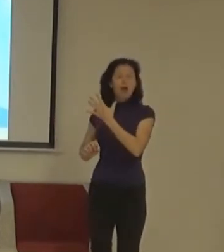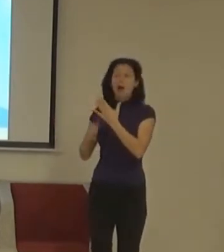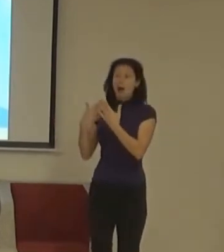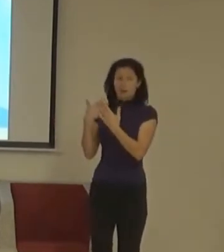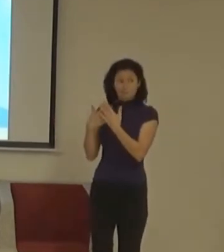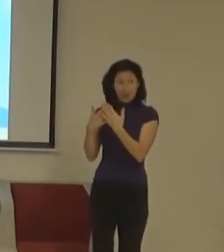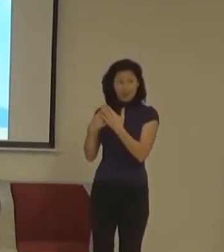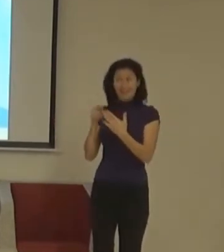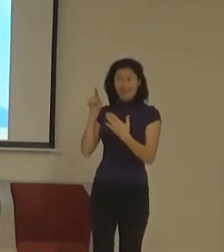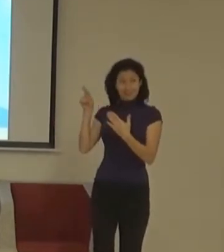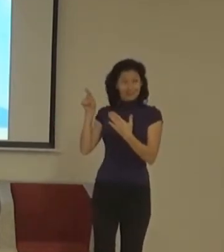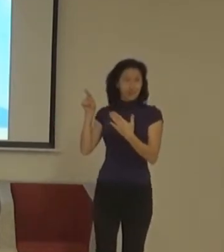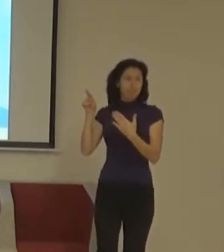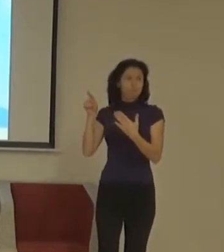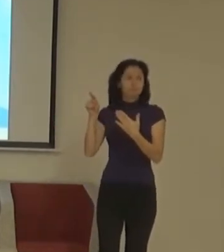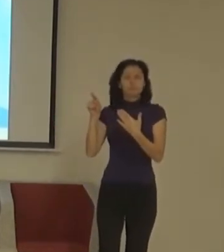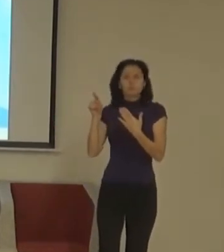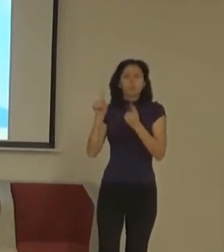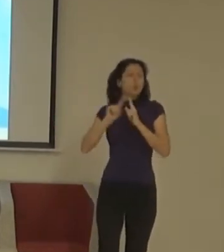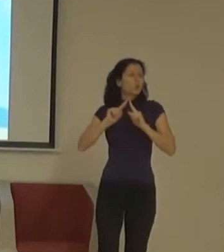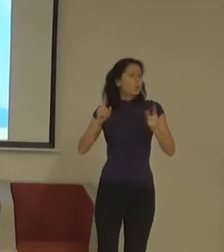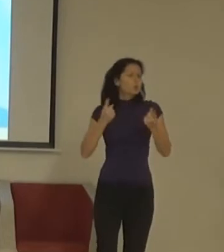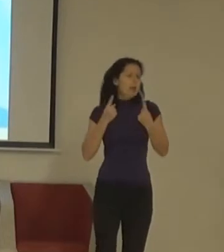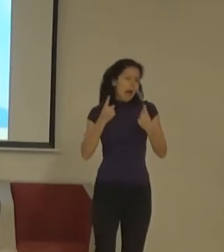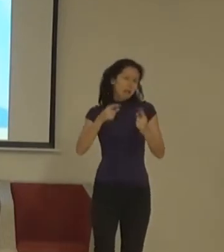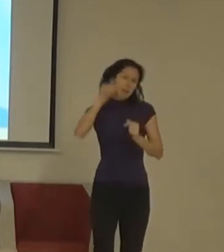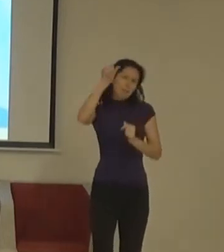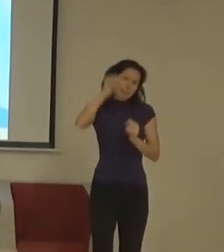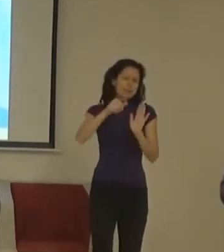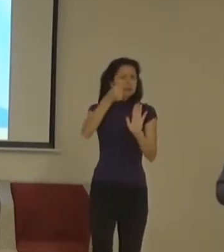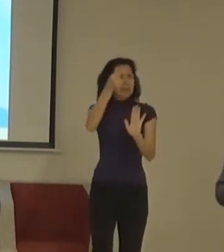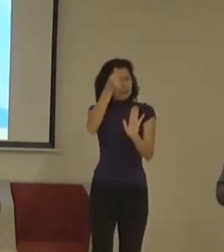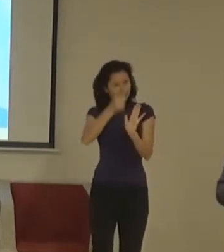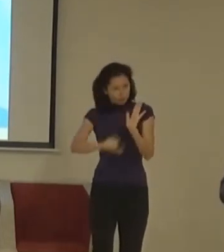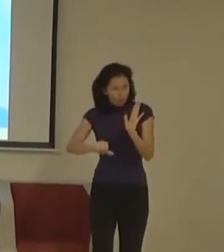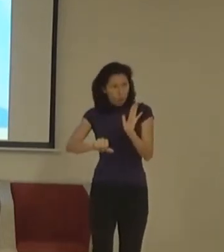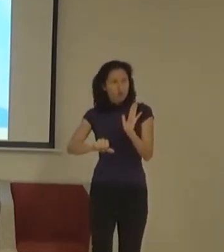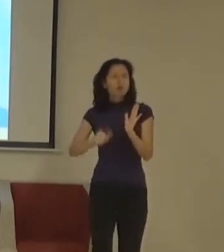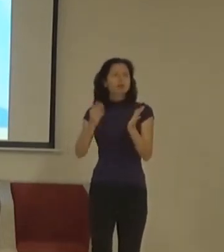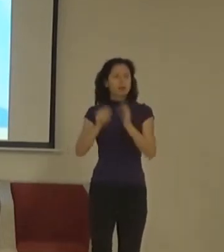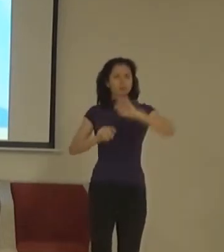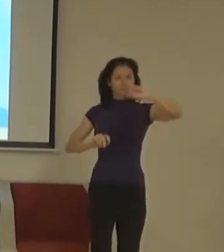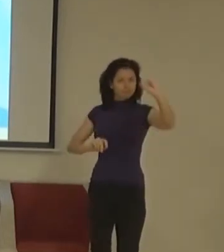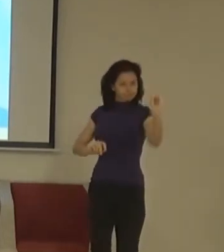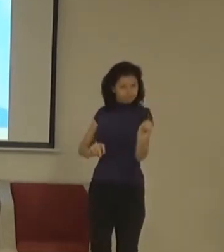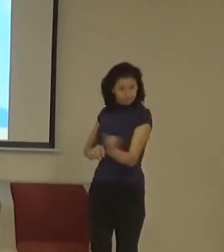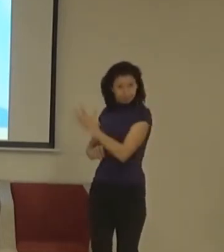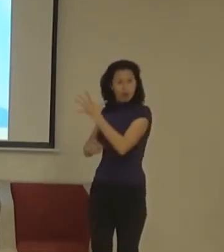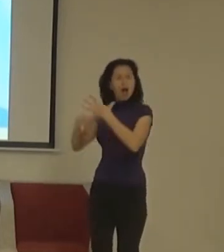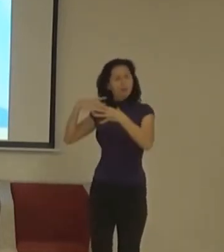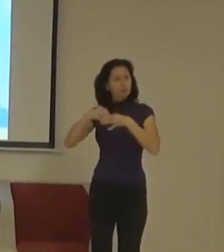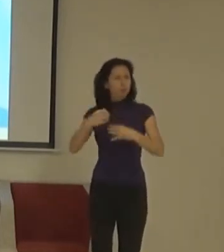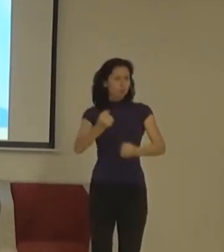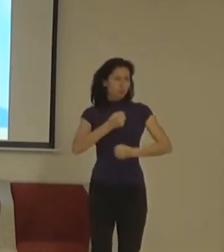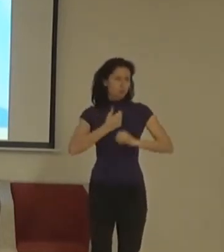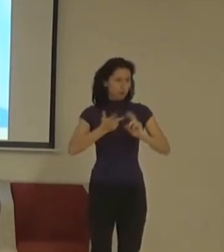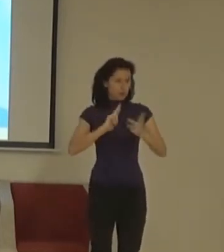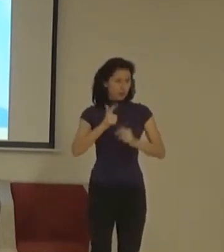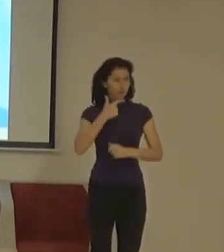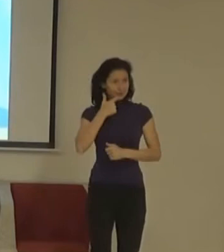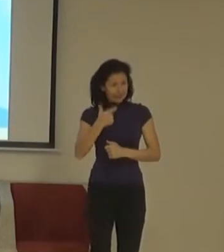promítat při vybraných akcích jednou měsíčně tlumočení do znakovýho jazyka. Má kavárnu,